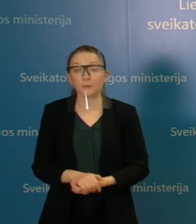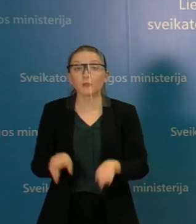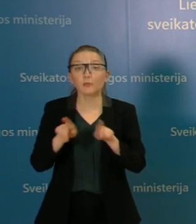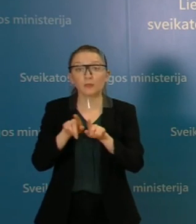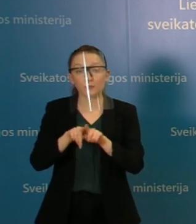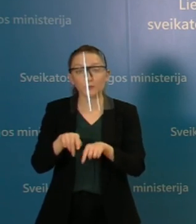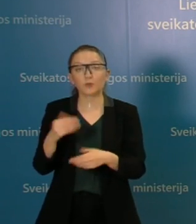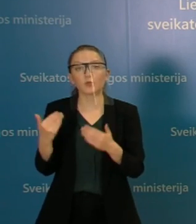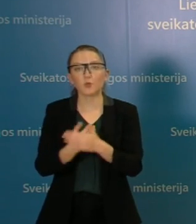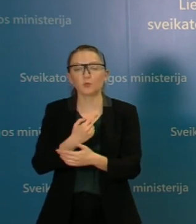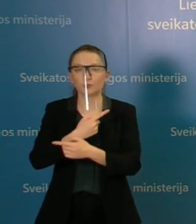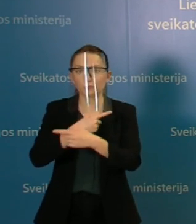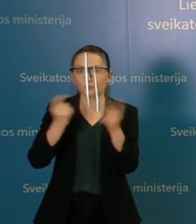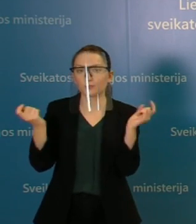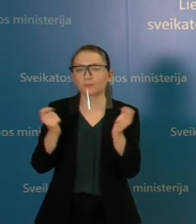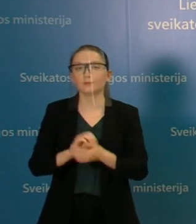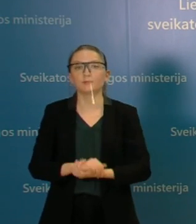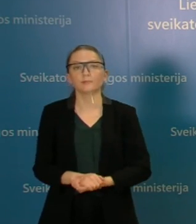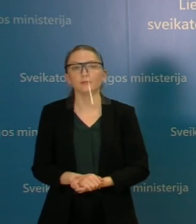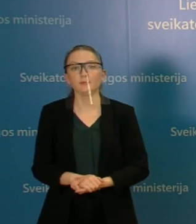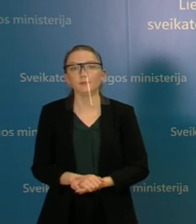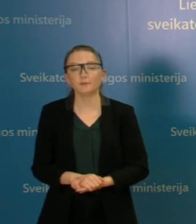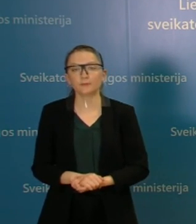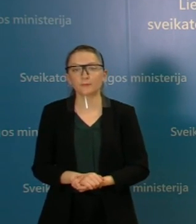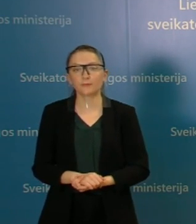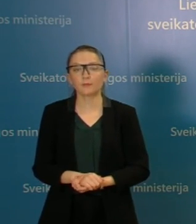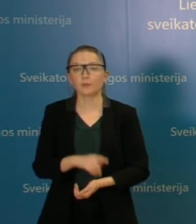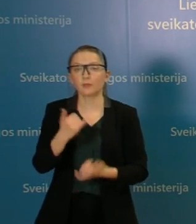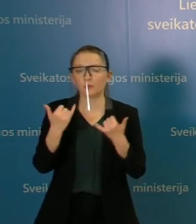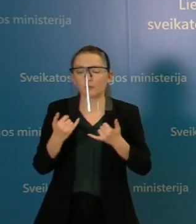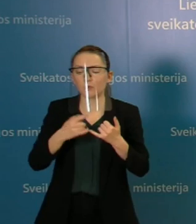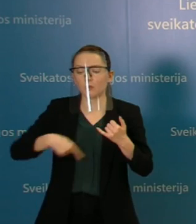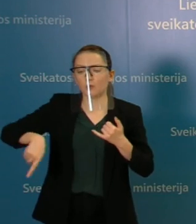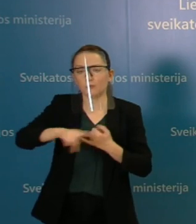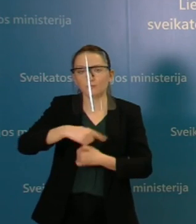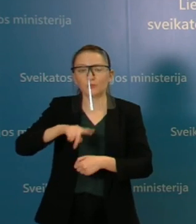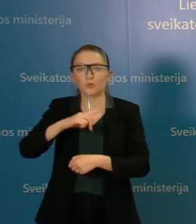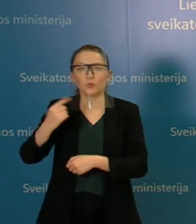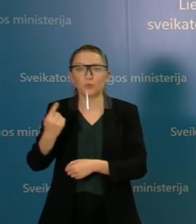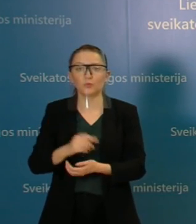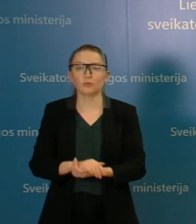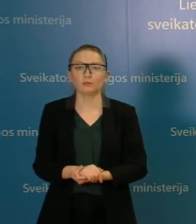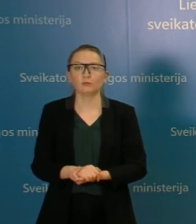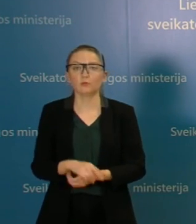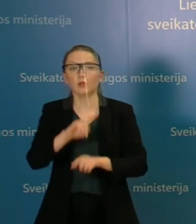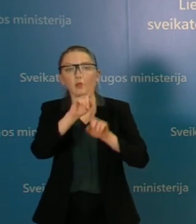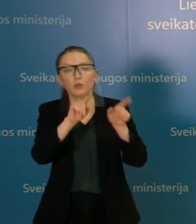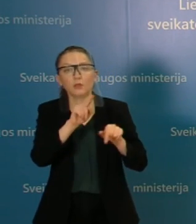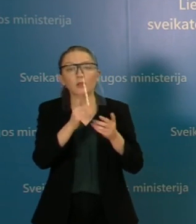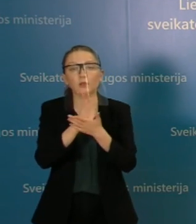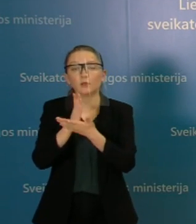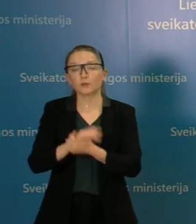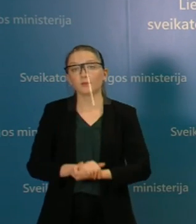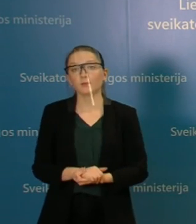ir dar vienas dalykas, dėl ko pastaruoju metu yra daug klausimų, tai